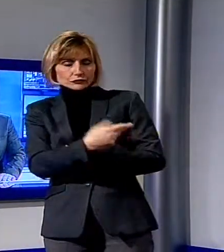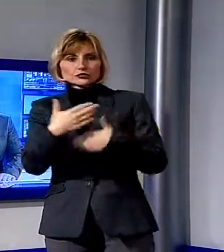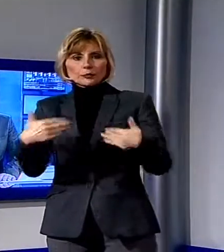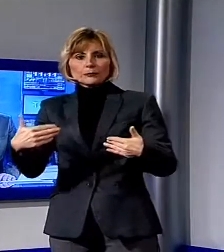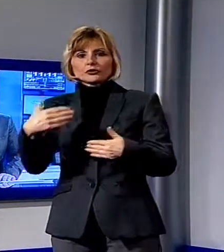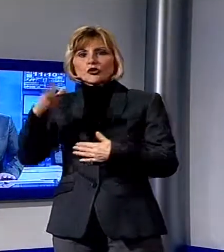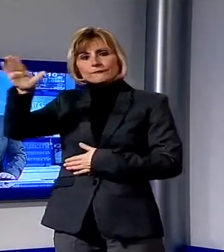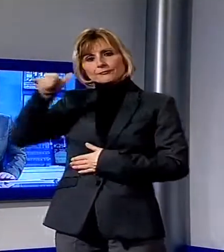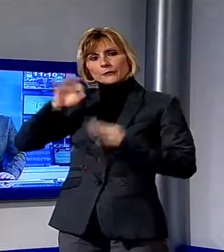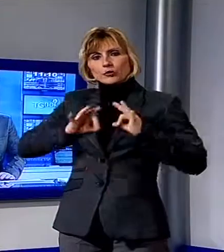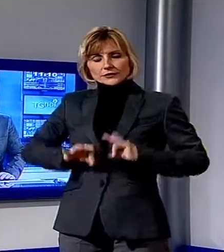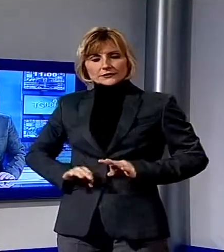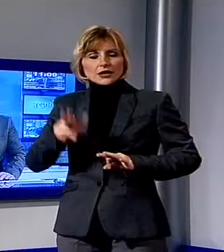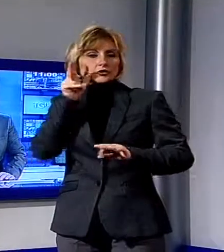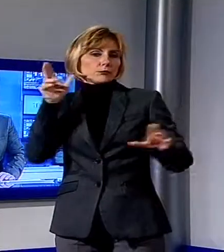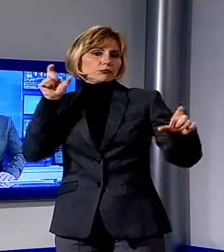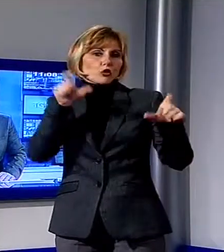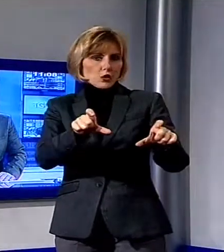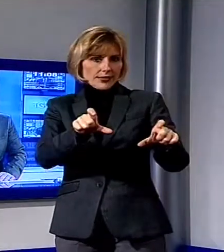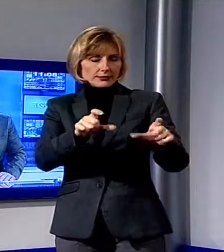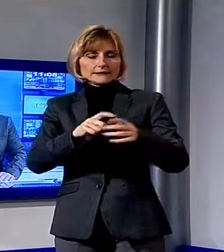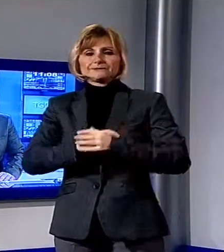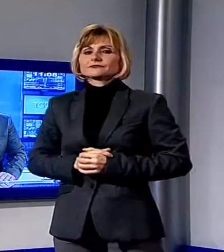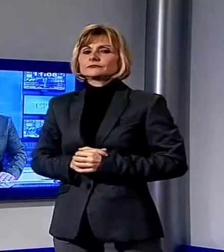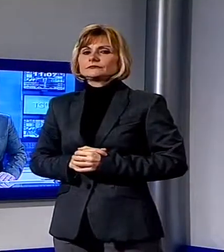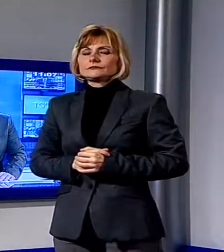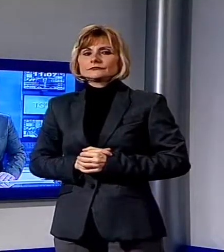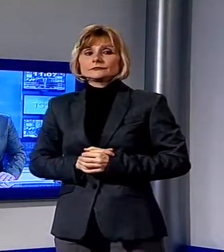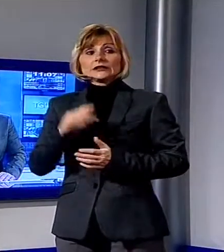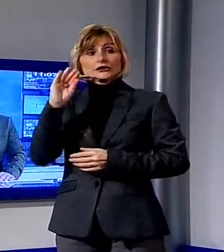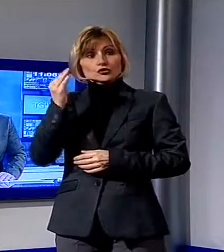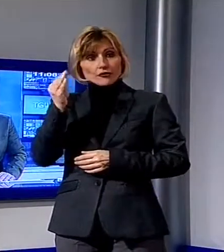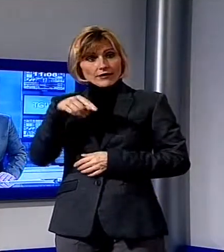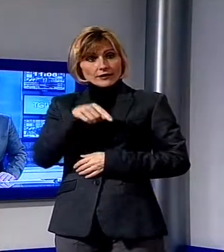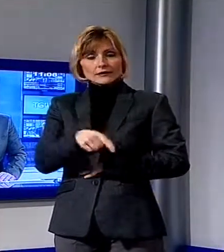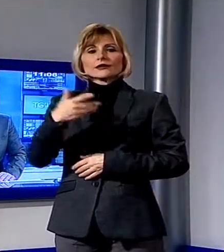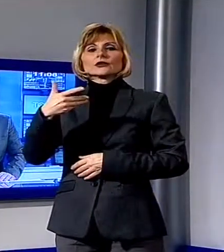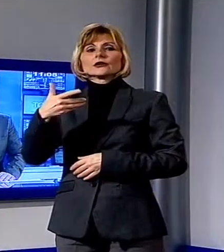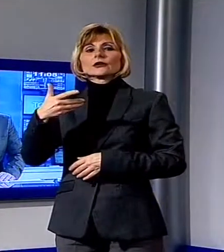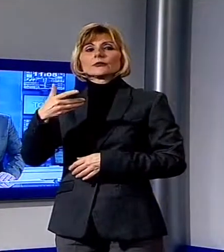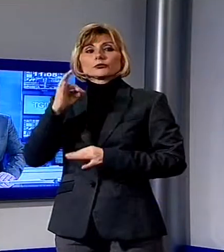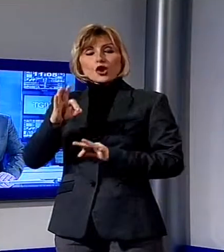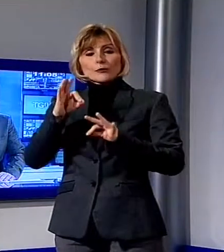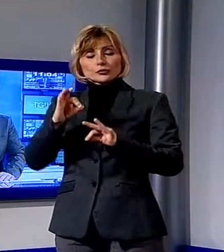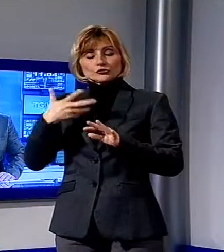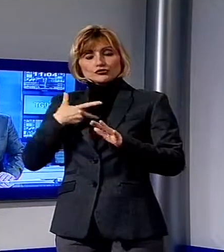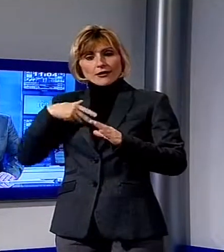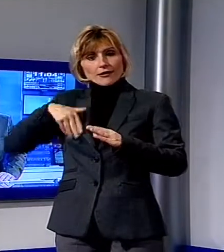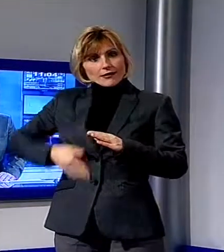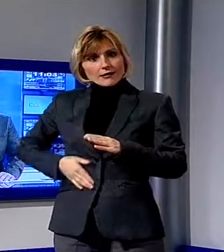a bloccare la donna. La giovane è stata trovata dalla Polizia in possesso di quasi 300